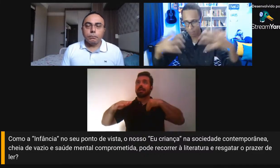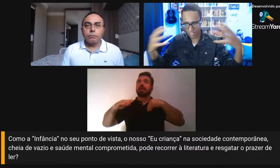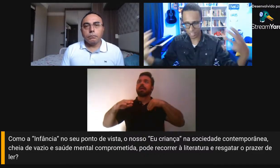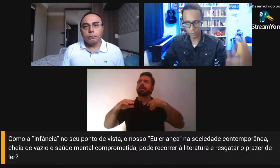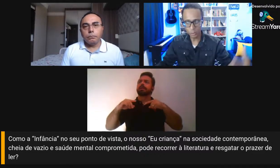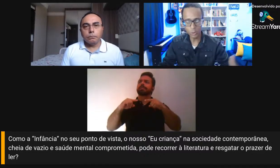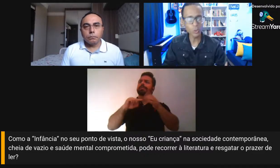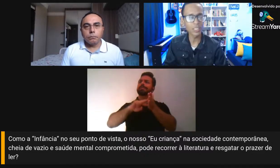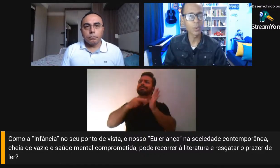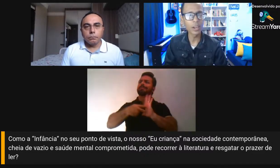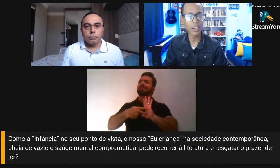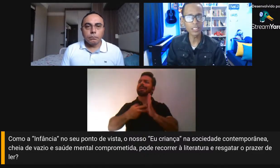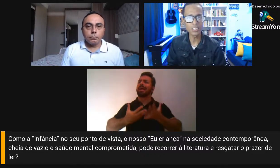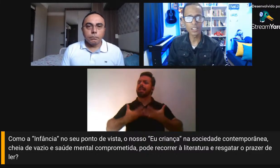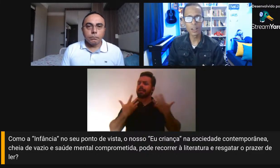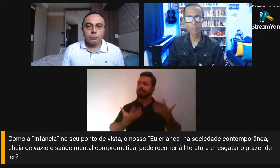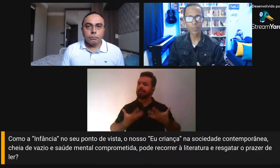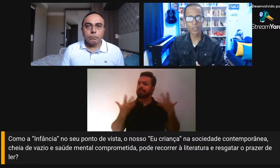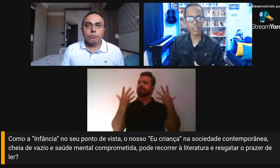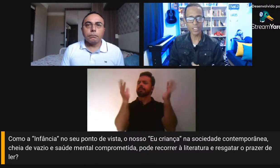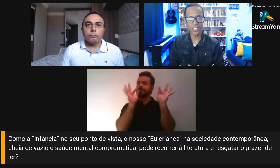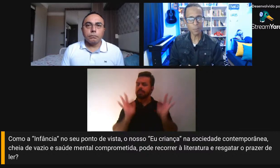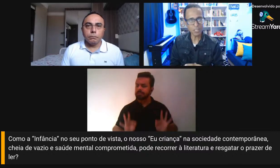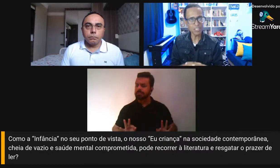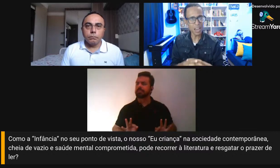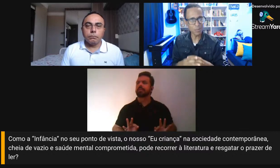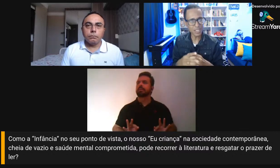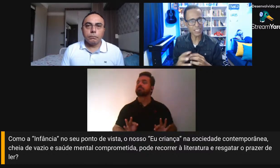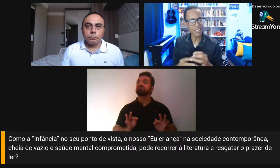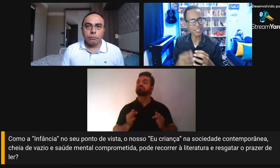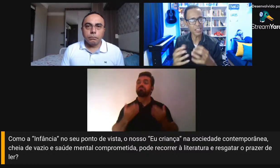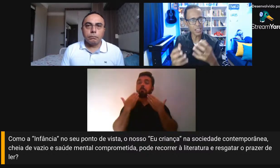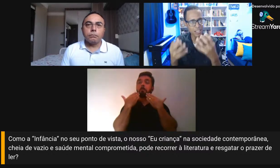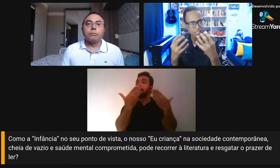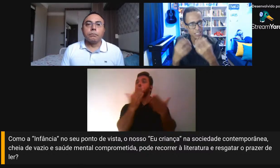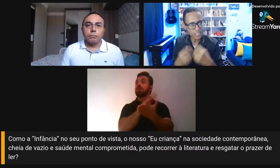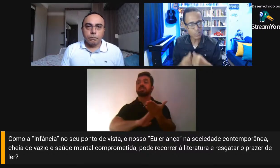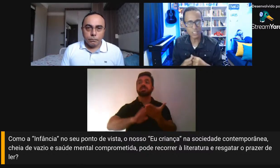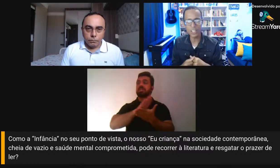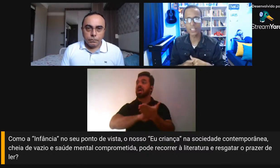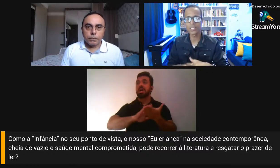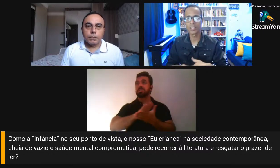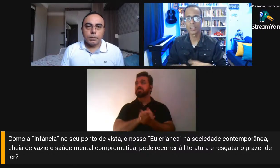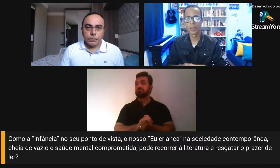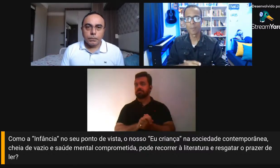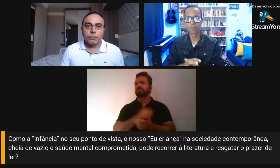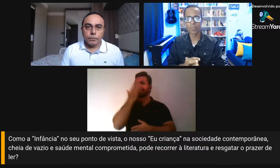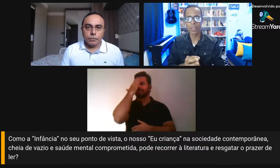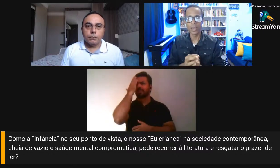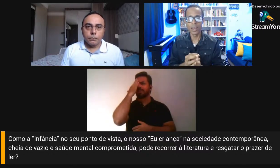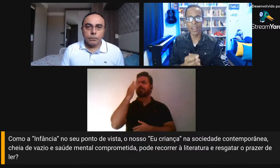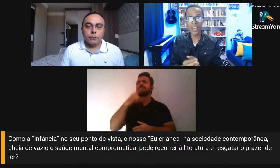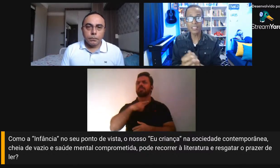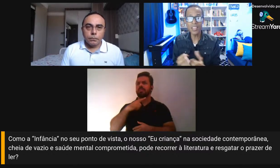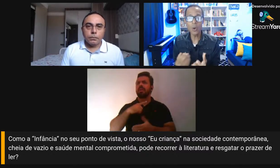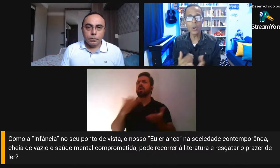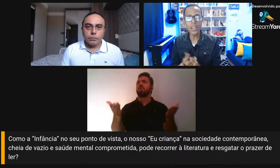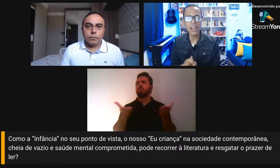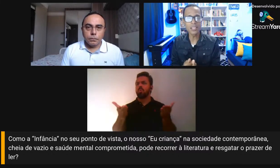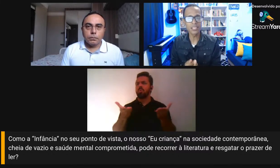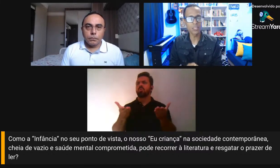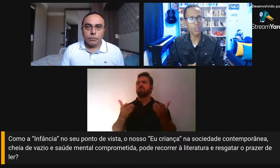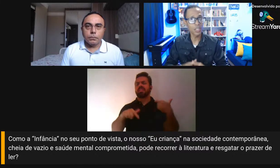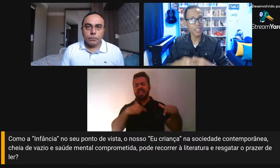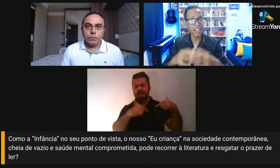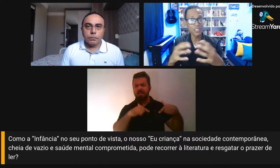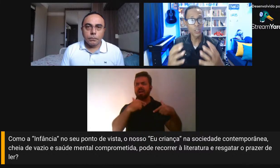embora a pressão do mundo é tão grande, nós ainda precisamos ter essa criança dentro da gente. Esse eu,